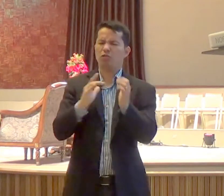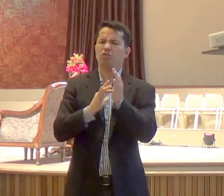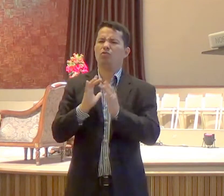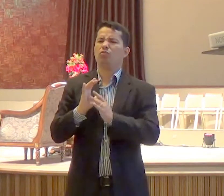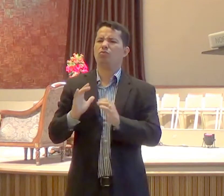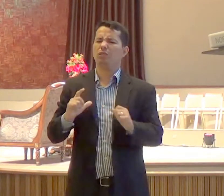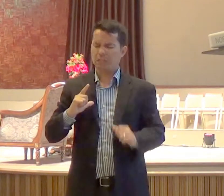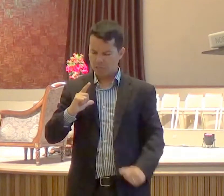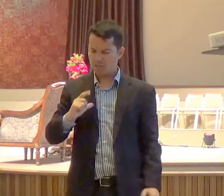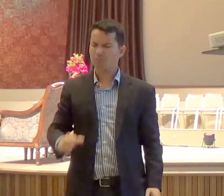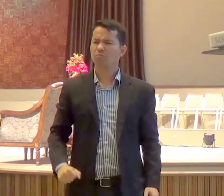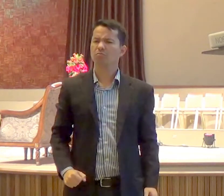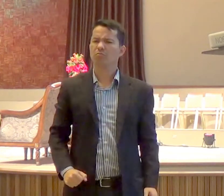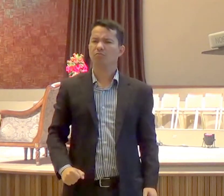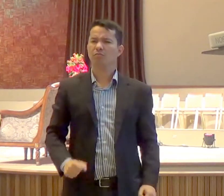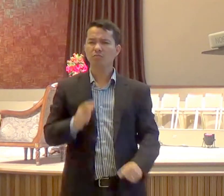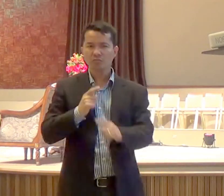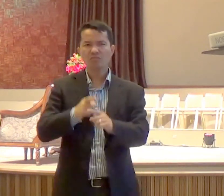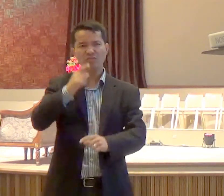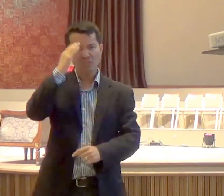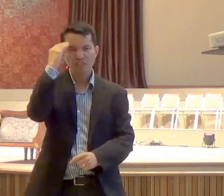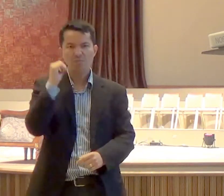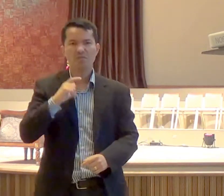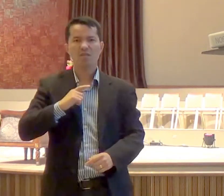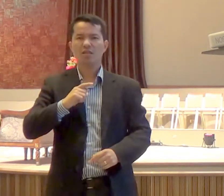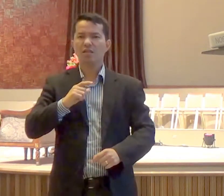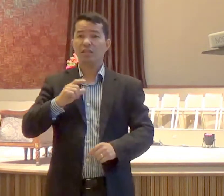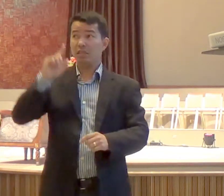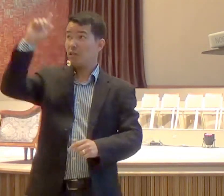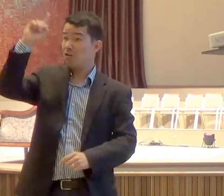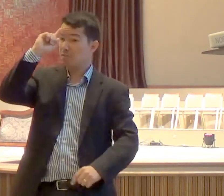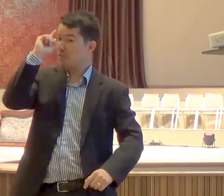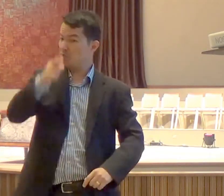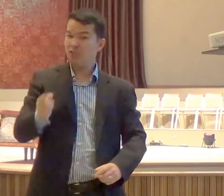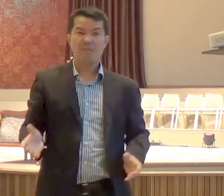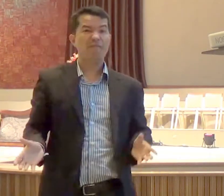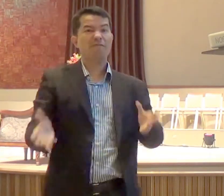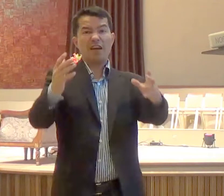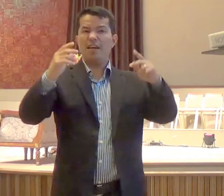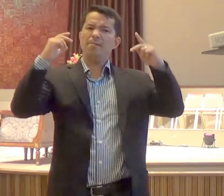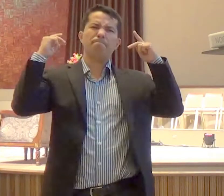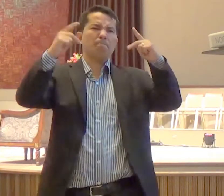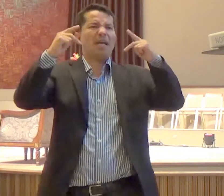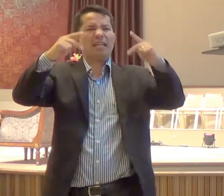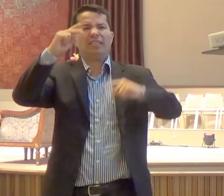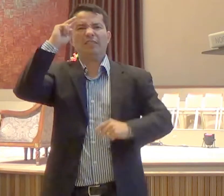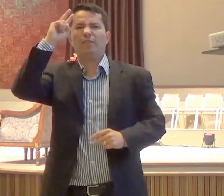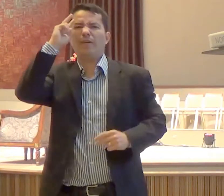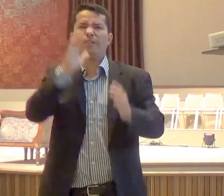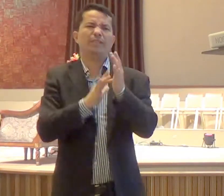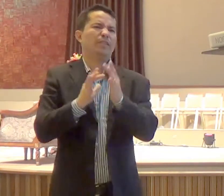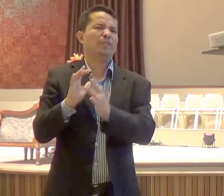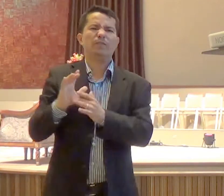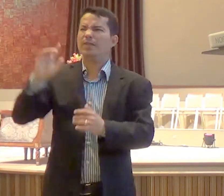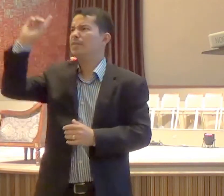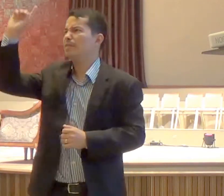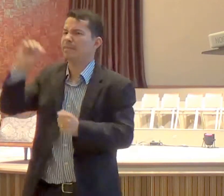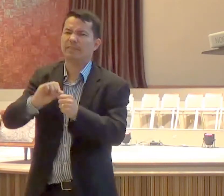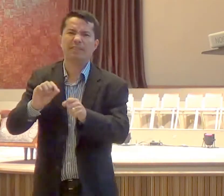o mesmo Deus que mandou, vai e prega o Evangelho, é o mesmo Deus que opera sinais prodígios e maravilhos,